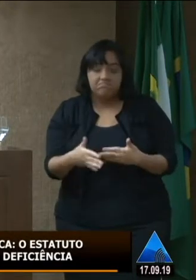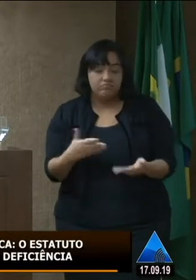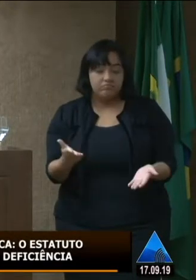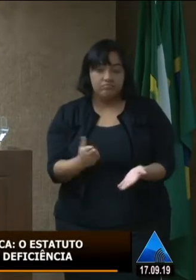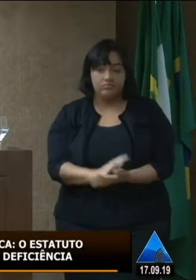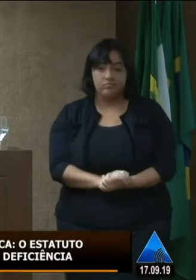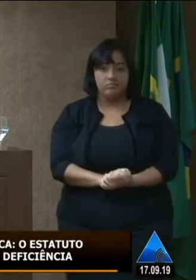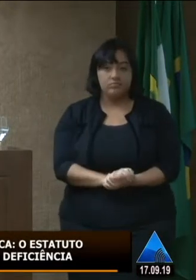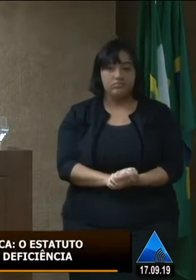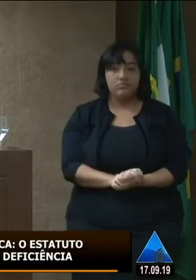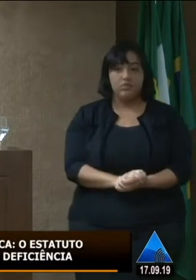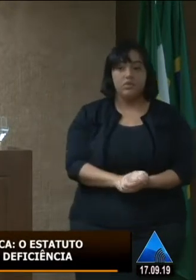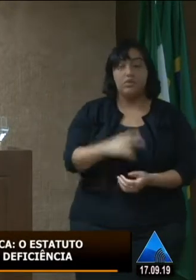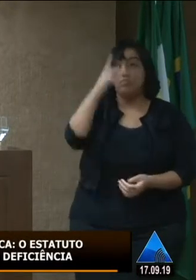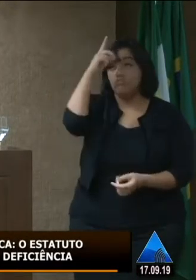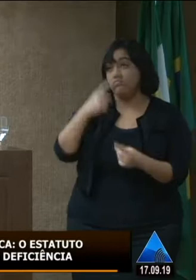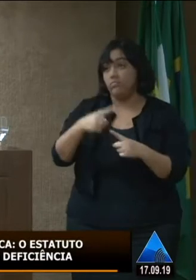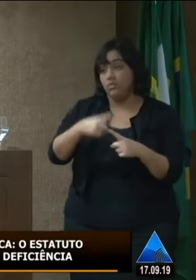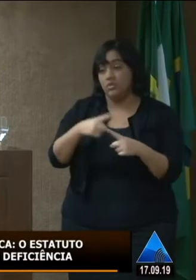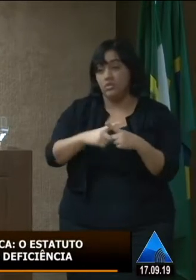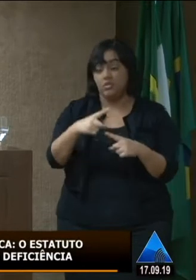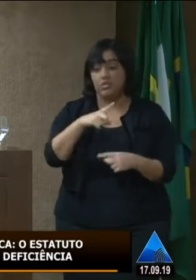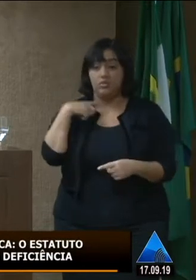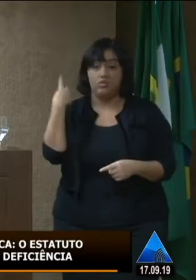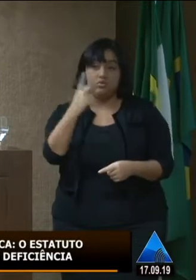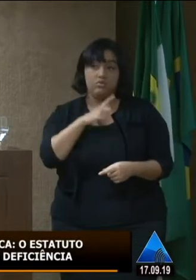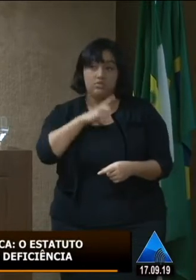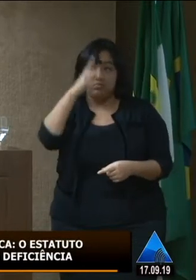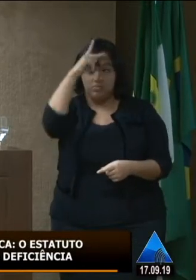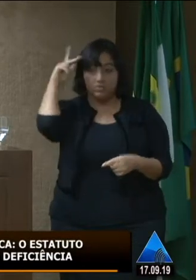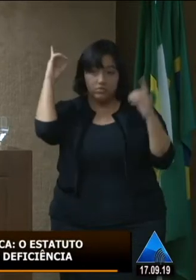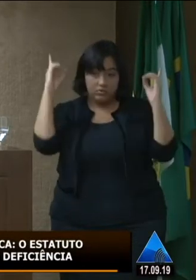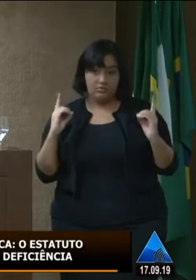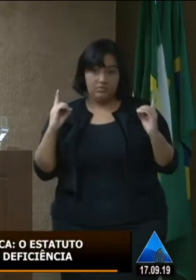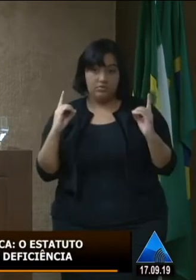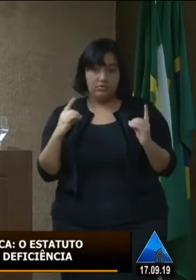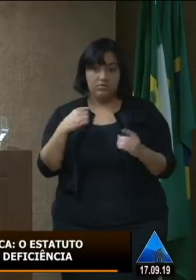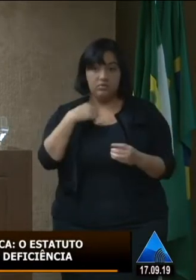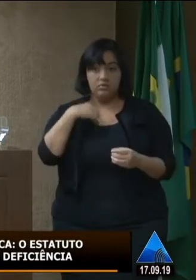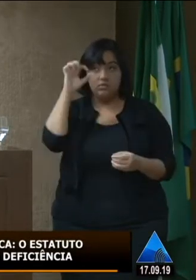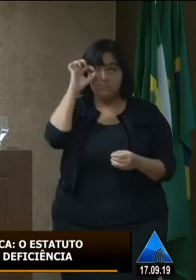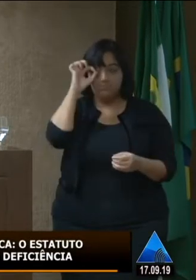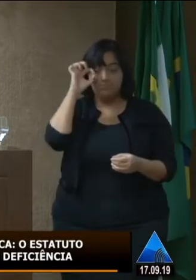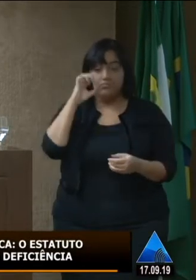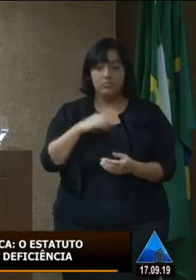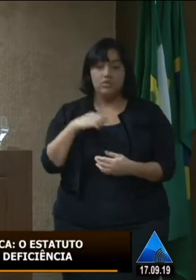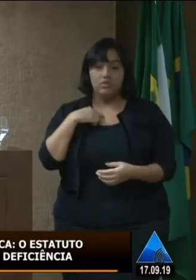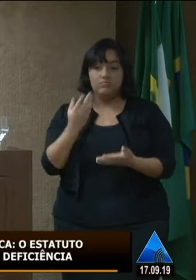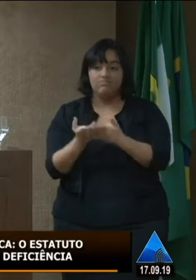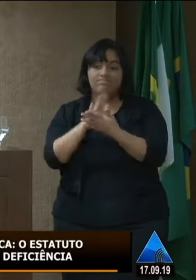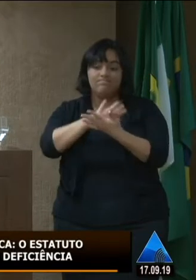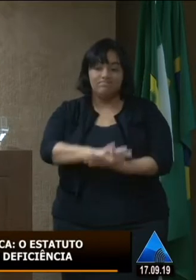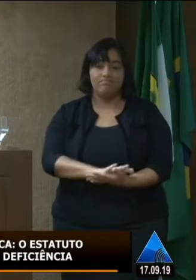Não é só porque a gente tem uma deficiência, eu sou visão monocular, certo? Sofro preconceito,